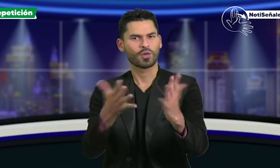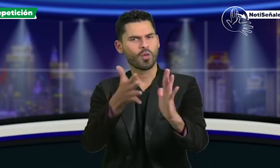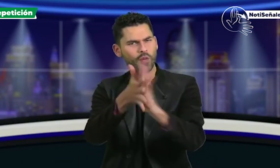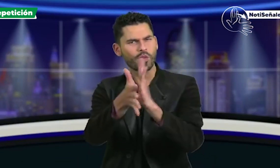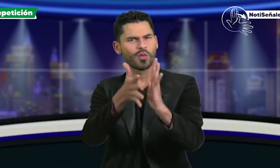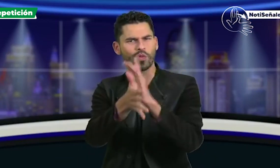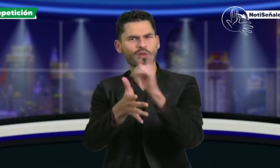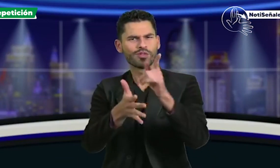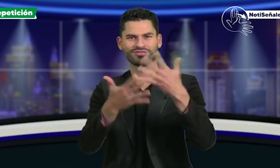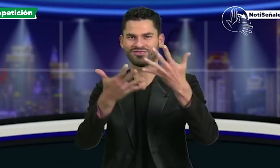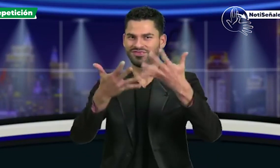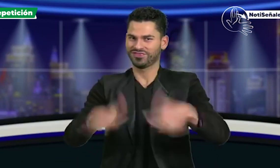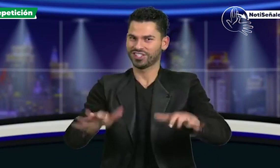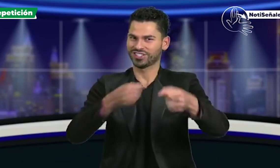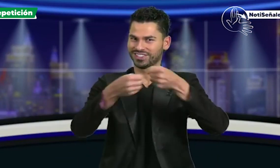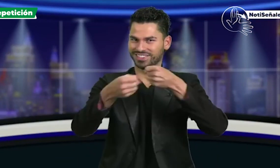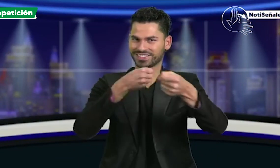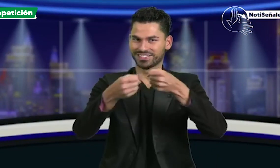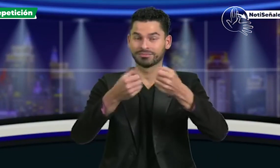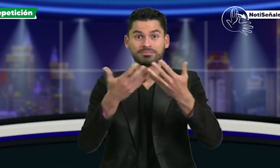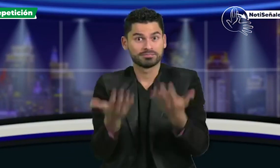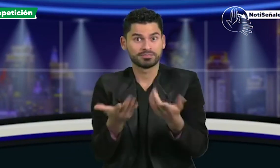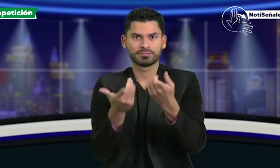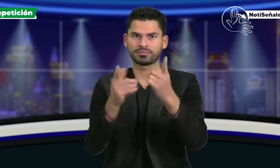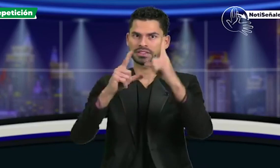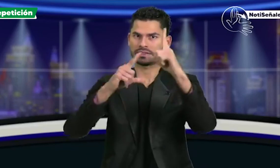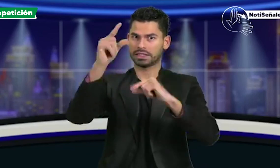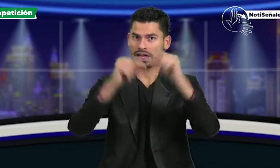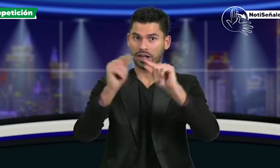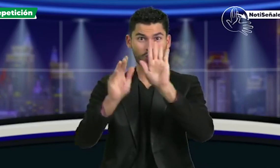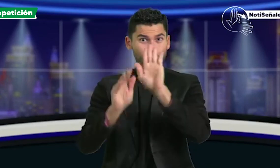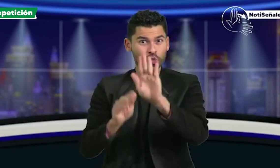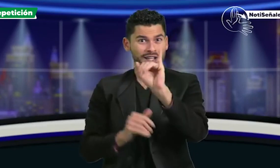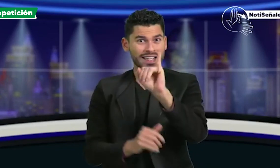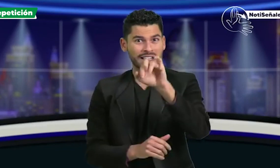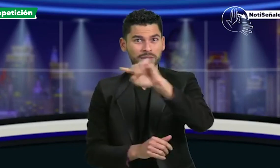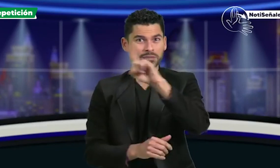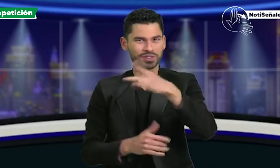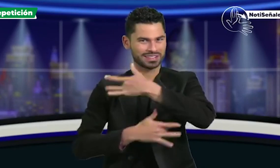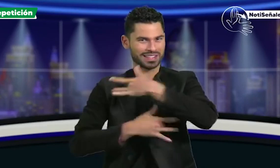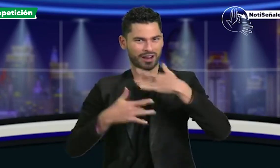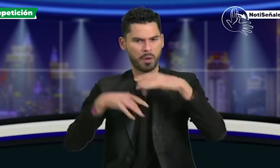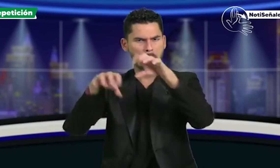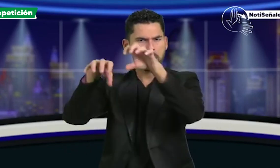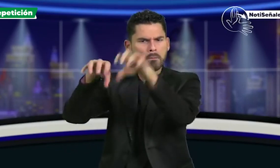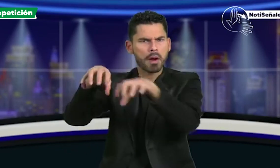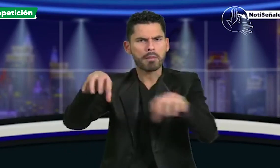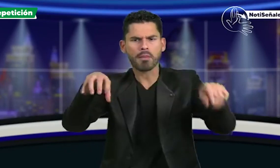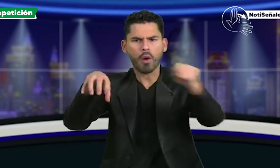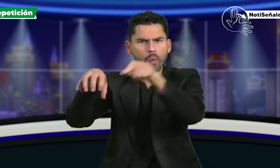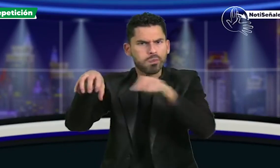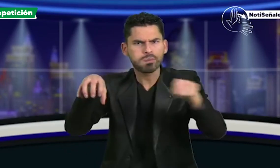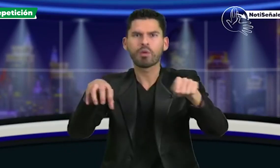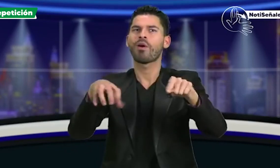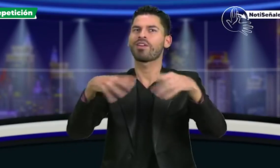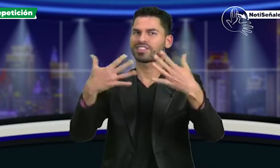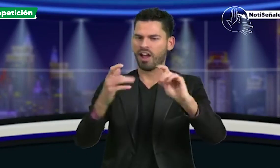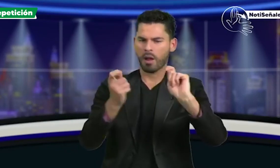Muchas gracias por toda esa información en la entrevista que acabamos de ver con subsidio IPS es